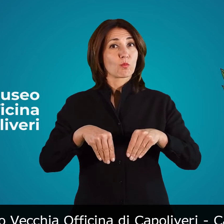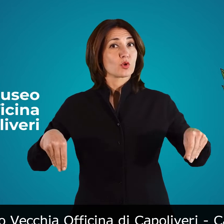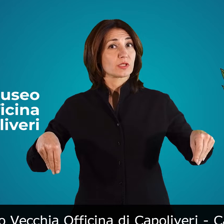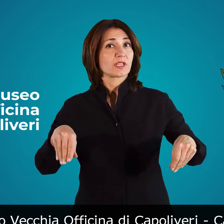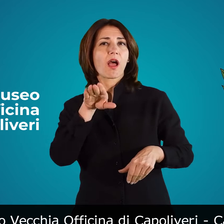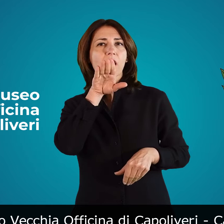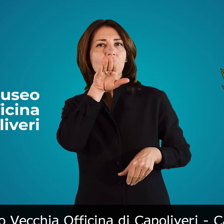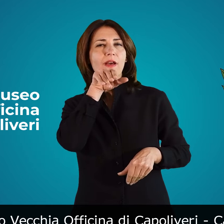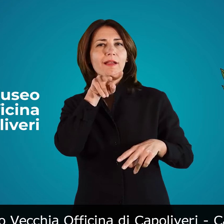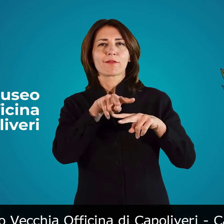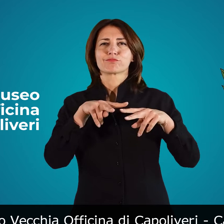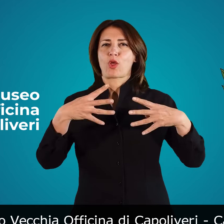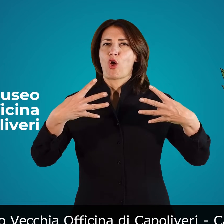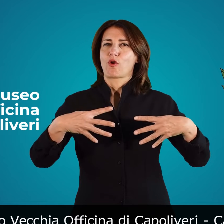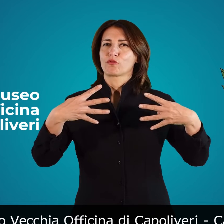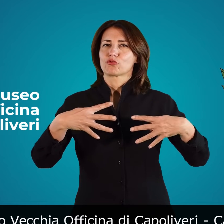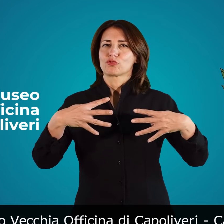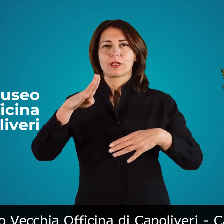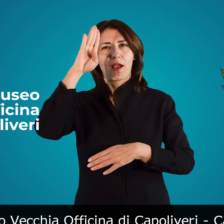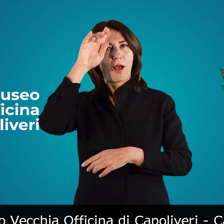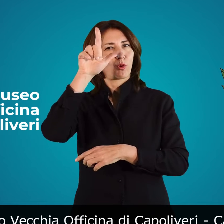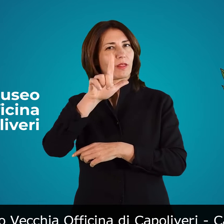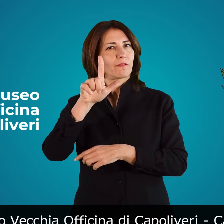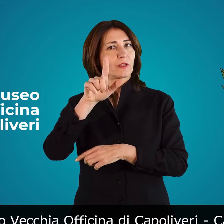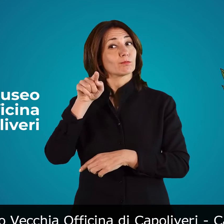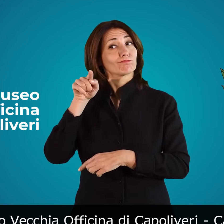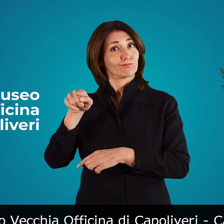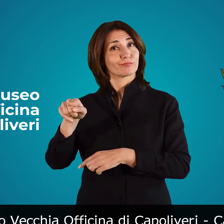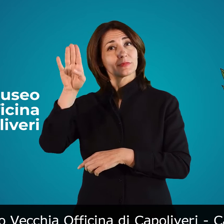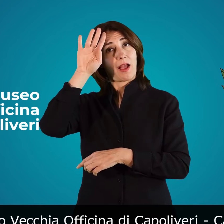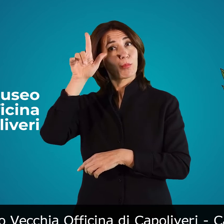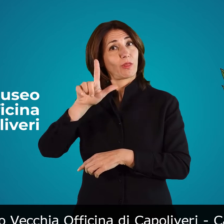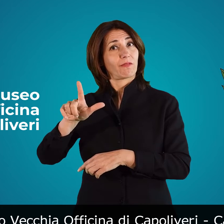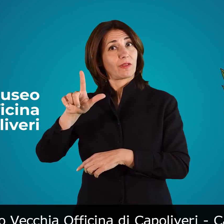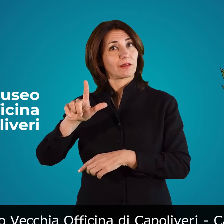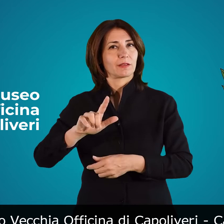museo vecchia officina di capoliveri capoliveri